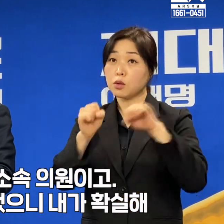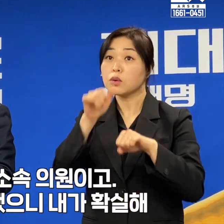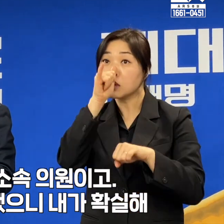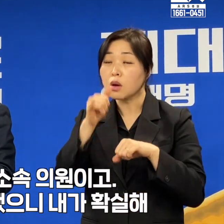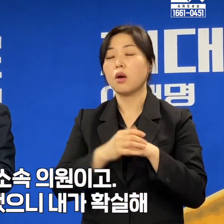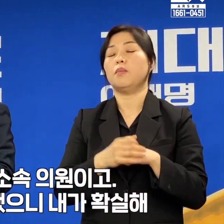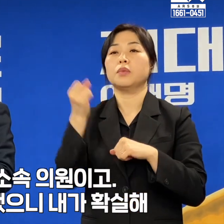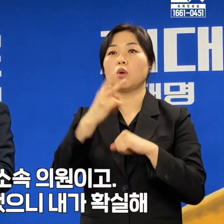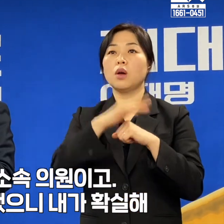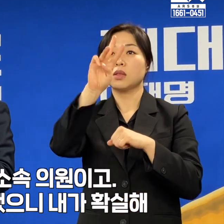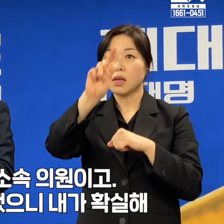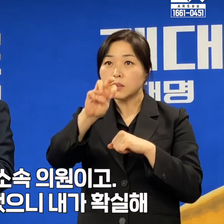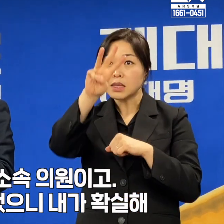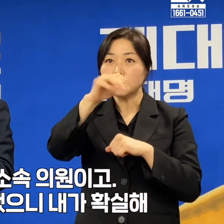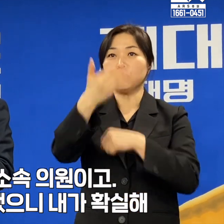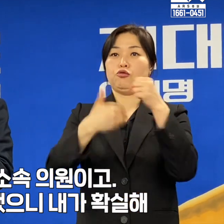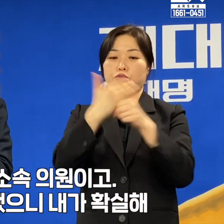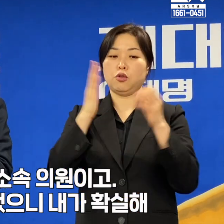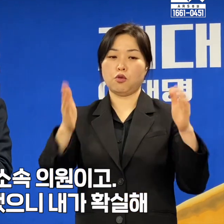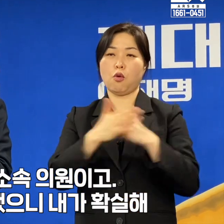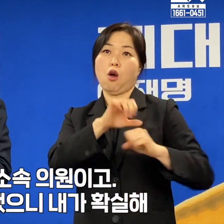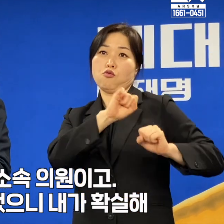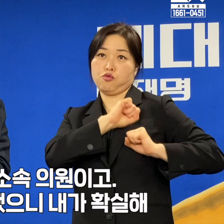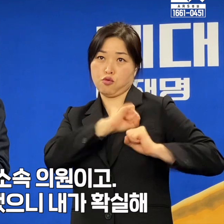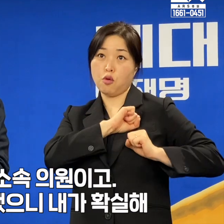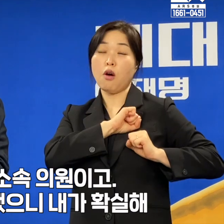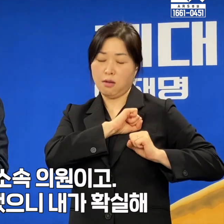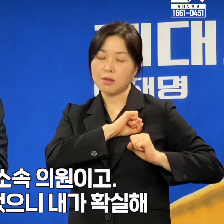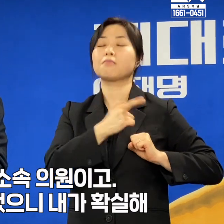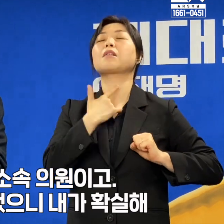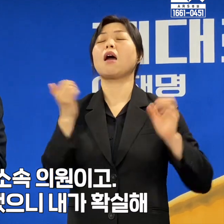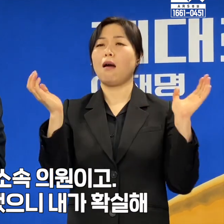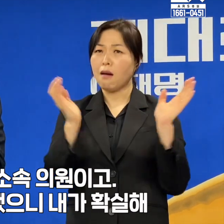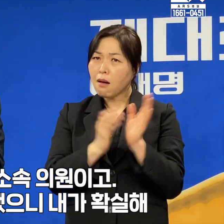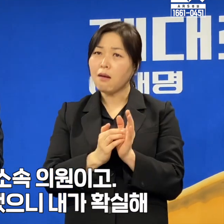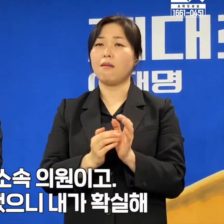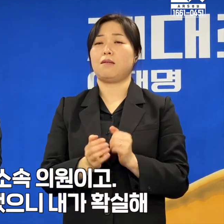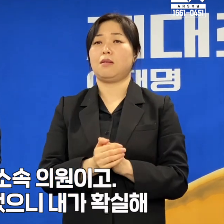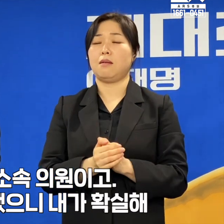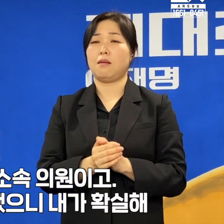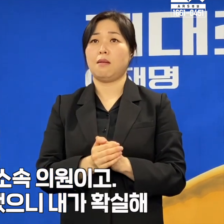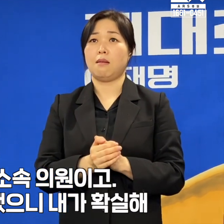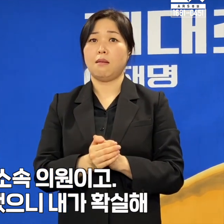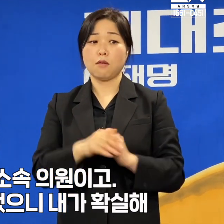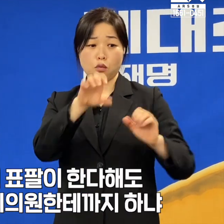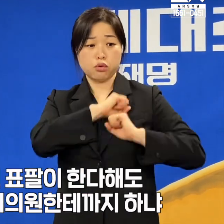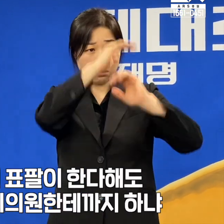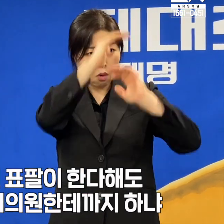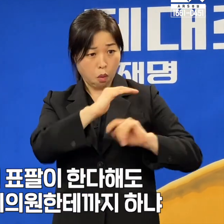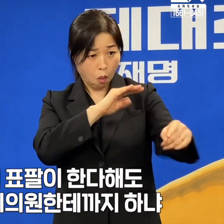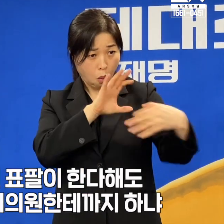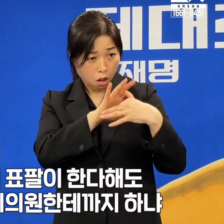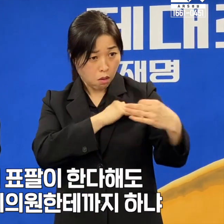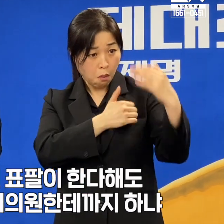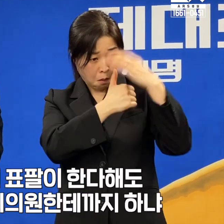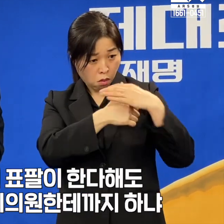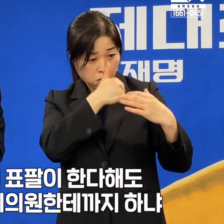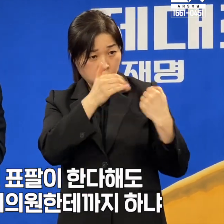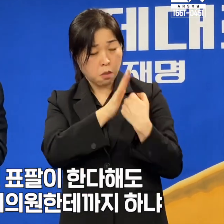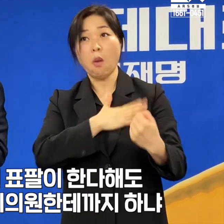39년 동안 군복을 입었던 군 출신입니다. 그러니까 저가 명확한 것이죠. 지금